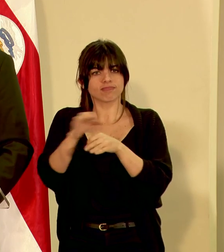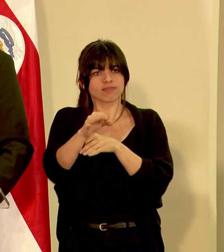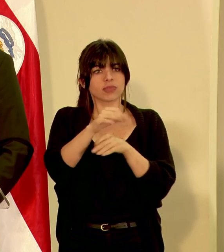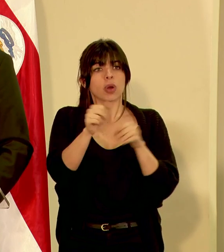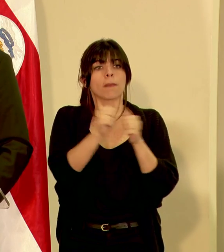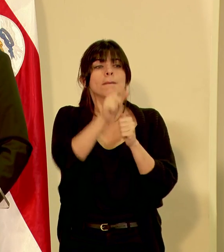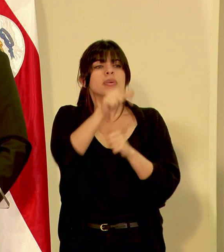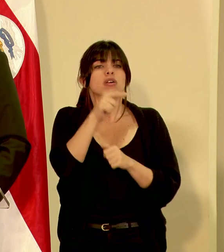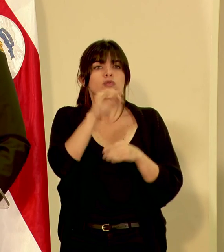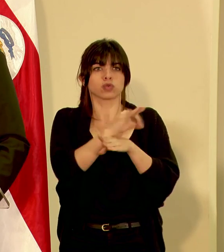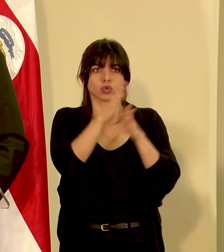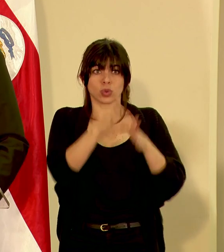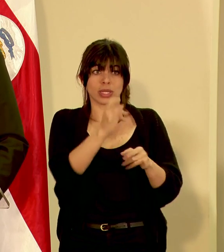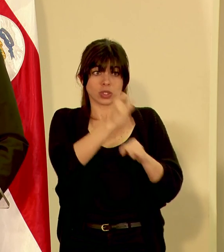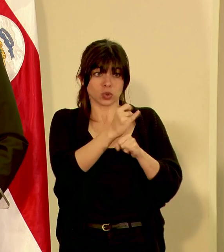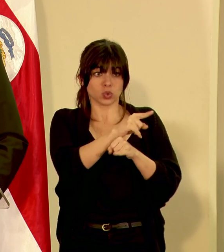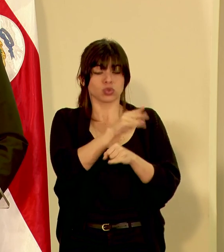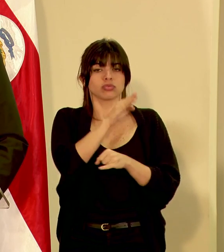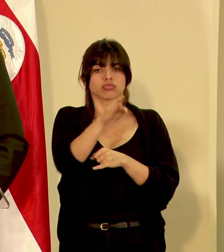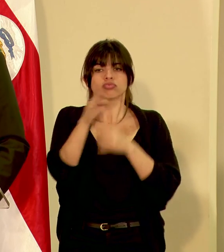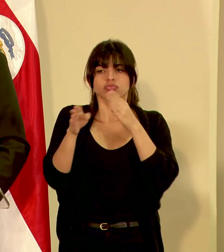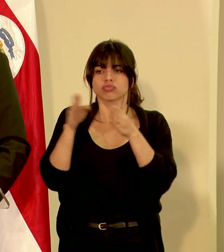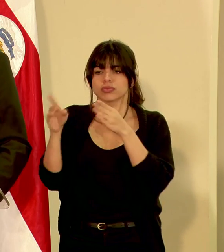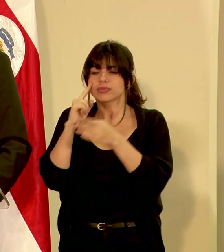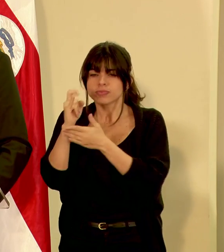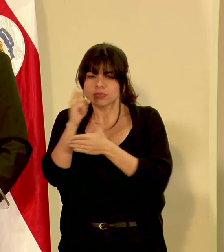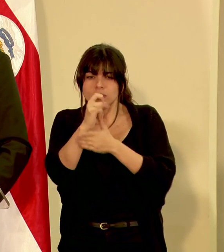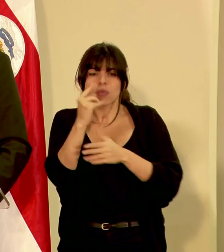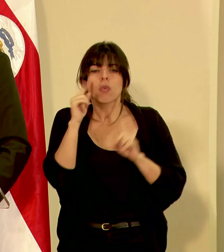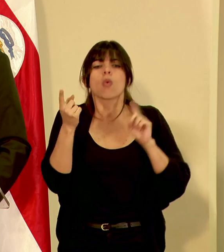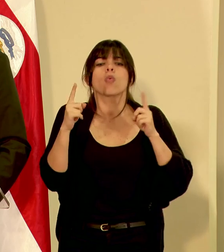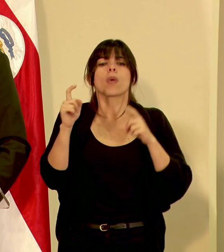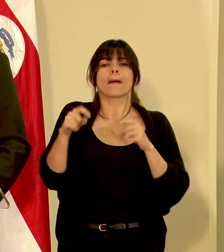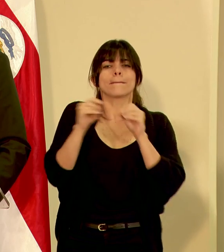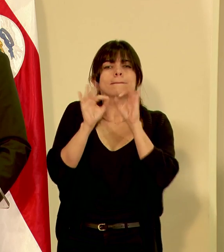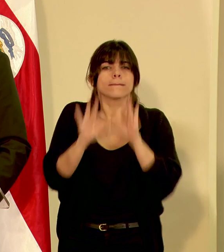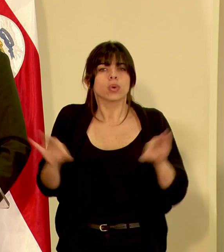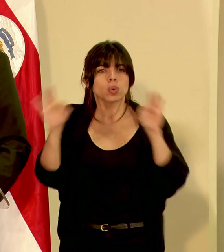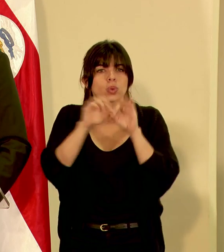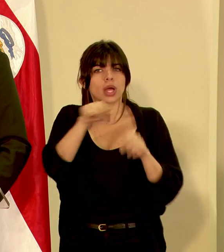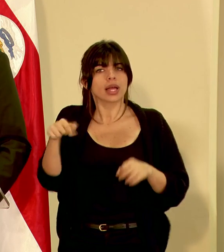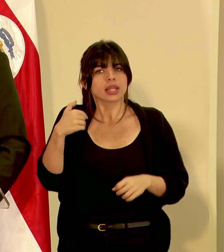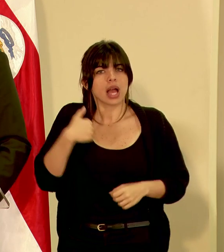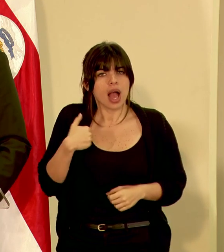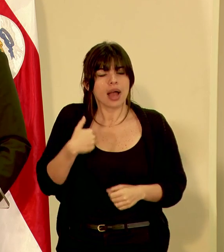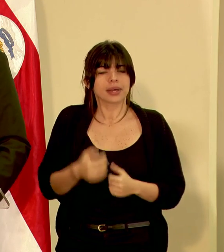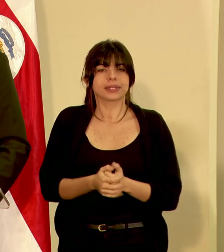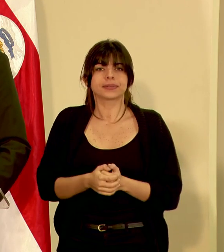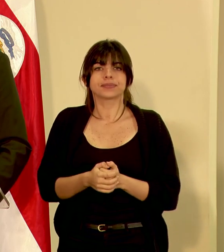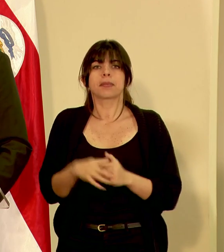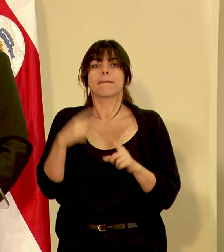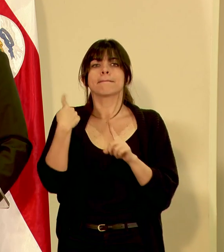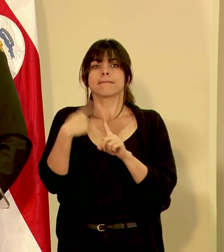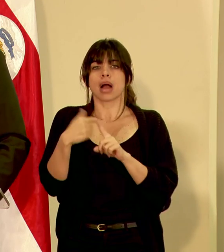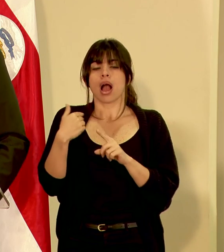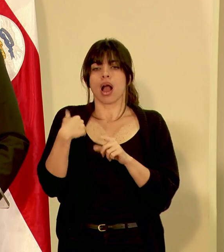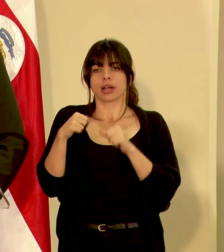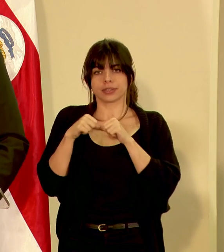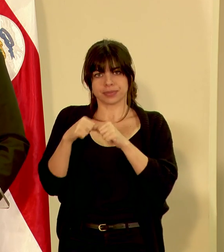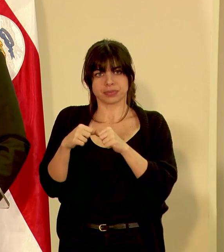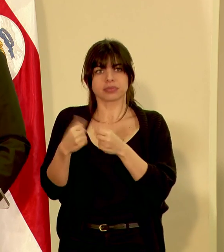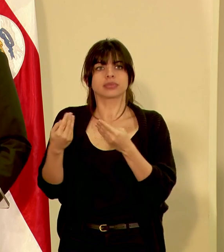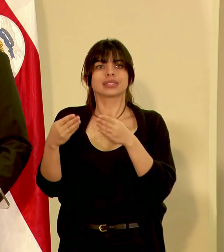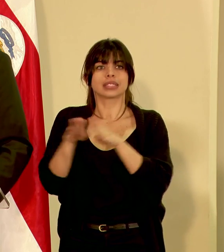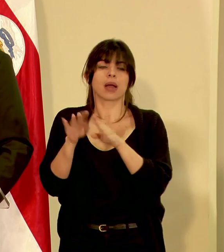funcionarios de las instituciones para establecer las necesidades prioritarias y mantenemos los cierres